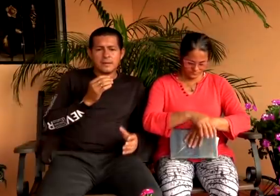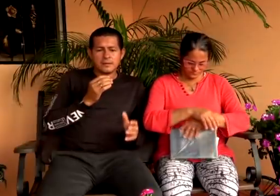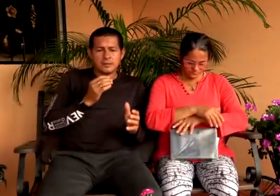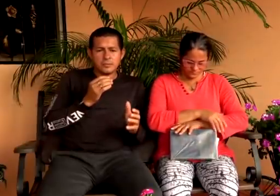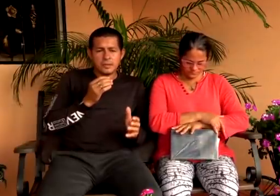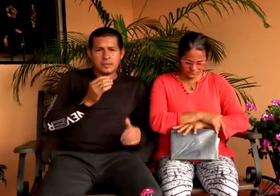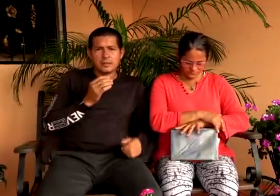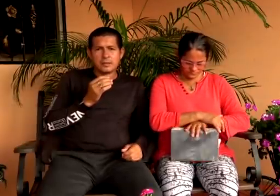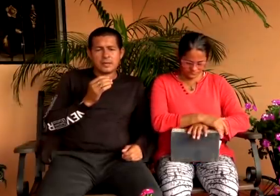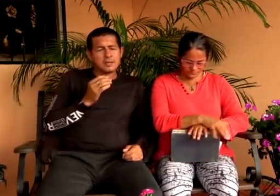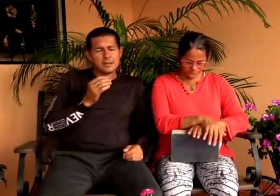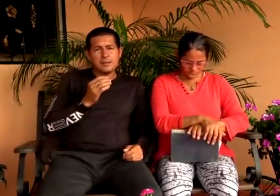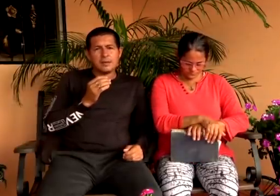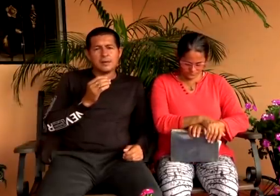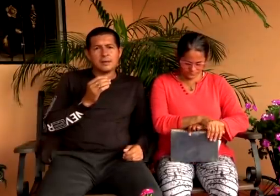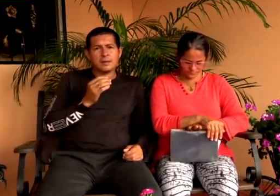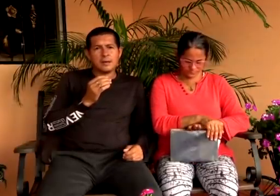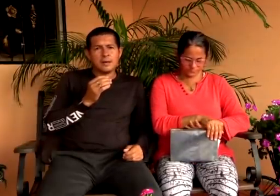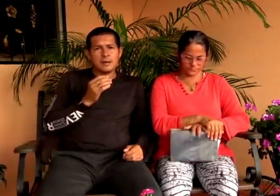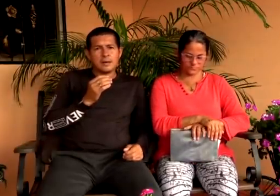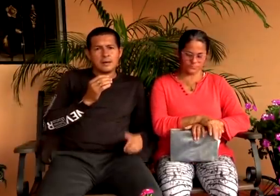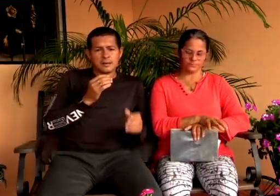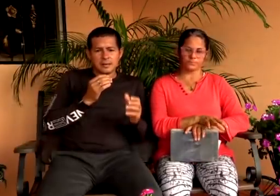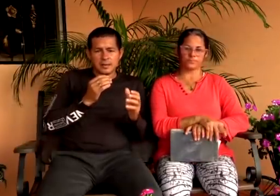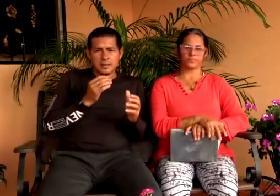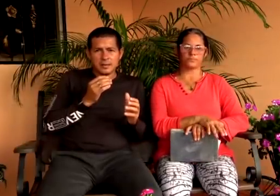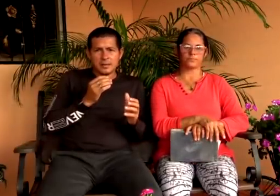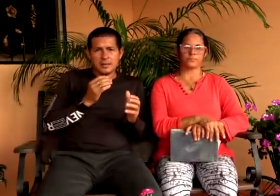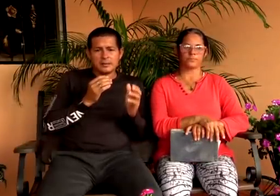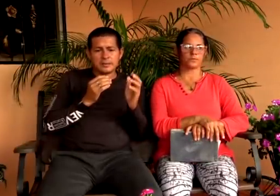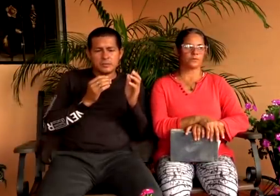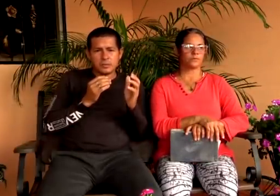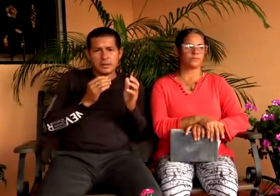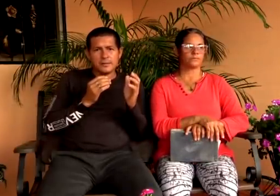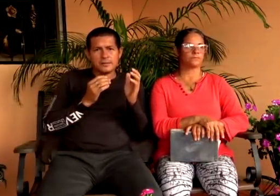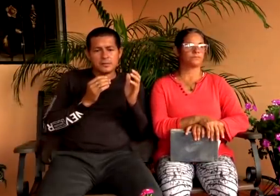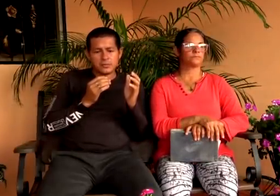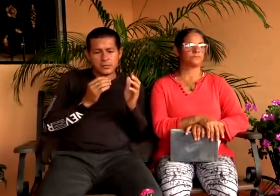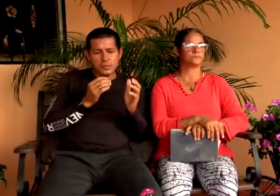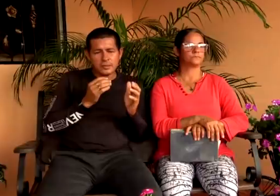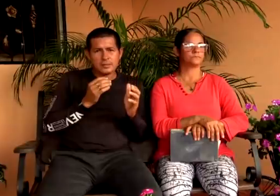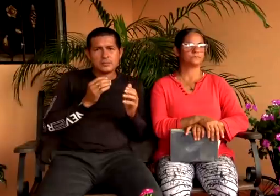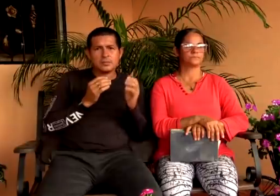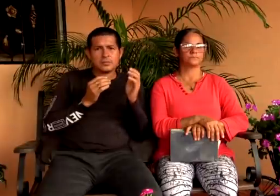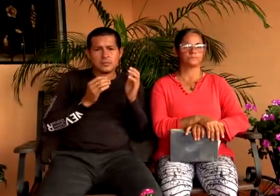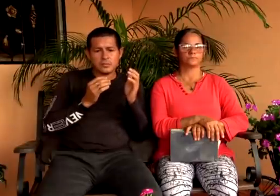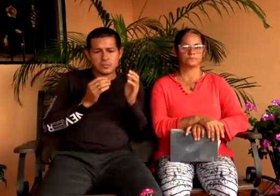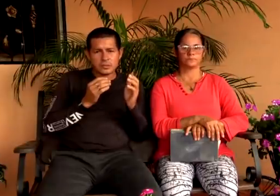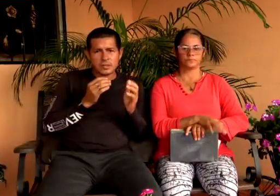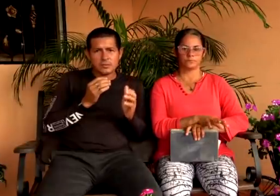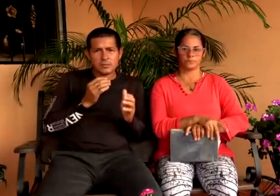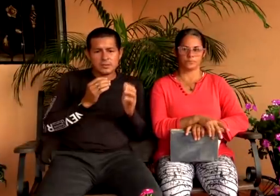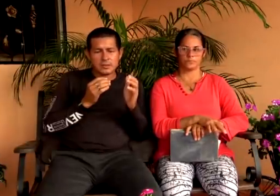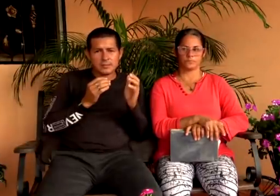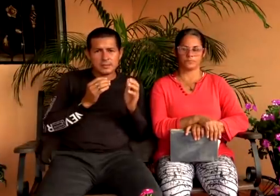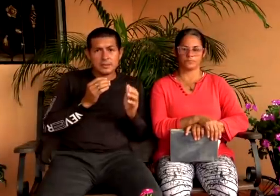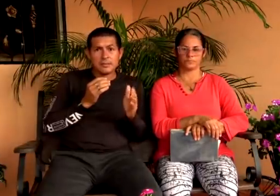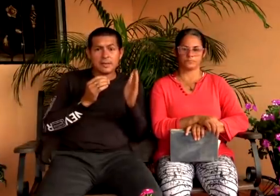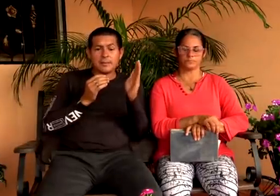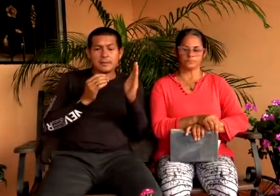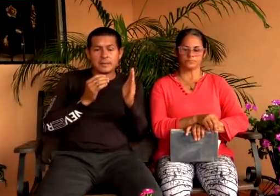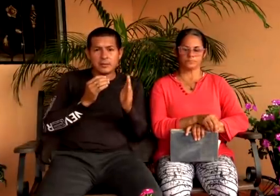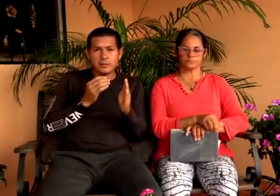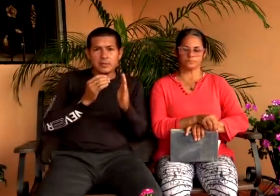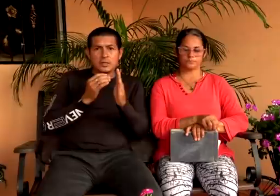les ilumine cada día que ella les ayude a vencer toda tentación todo obstáculo que se le